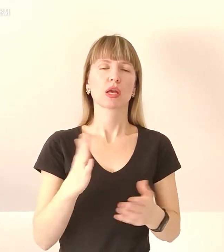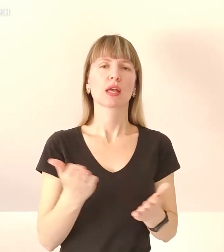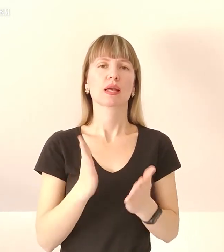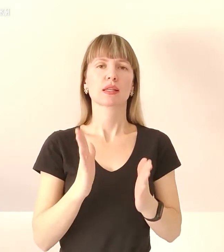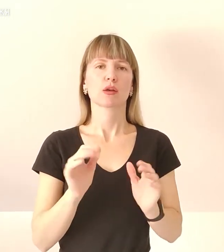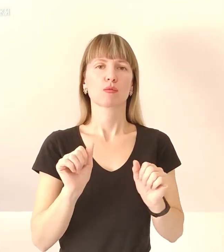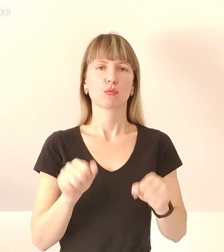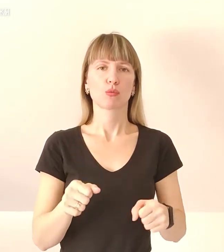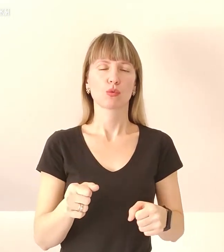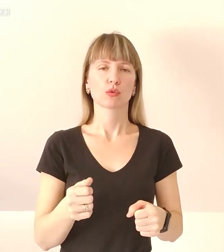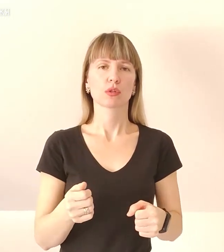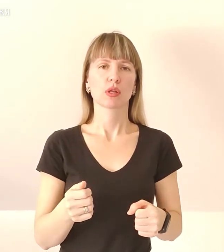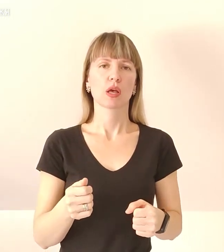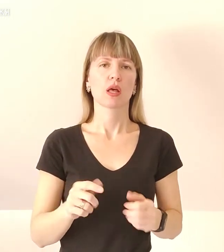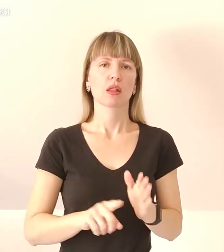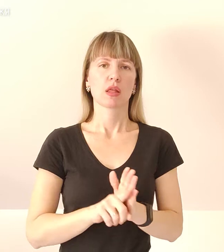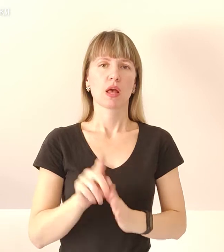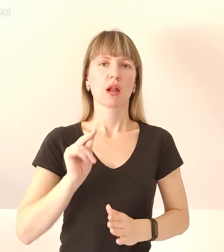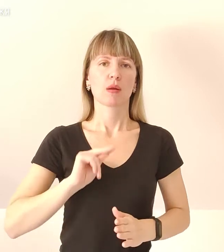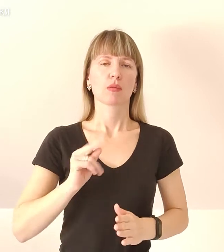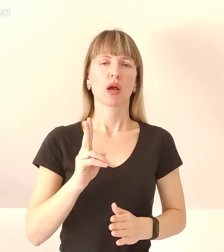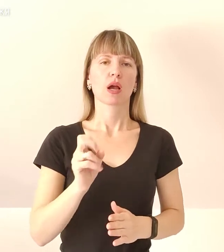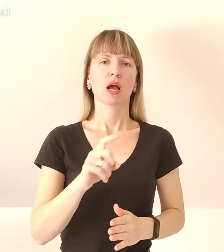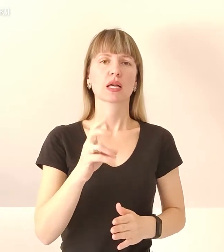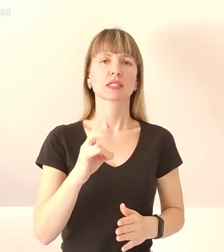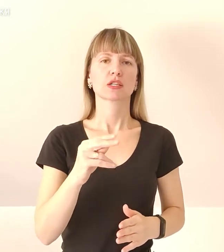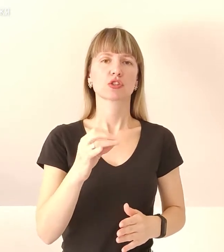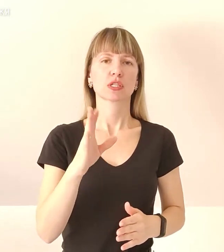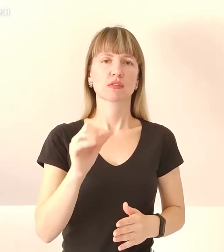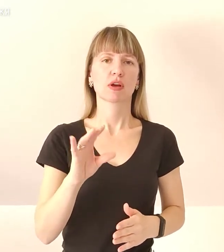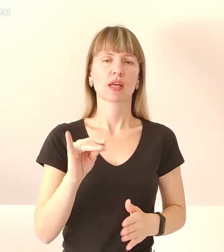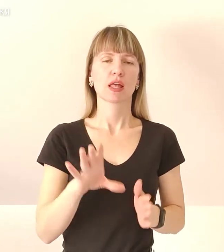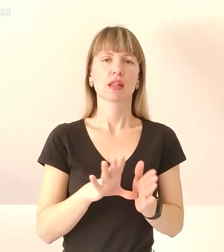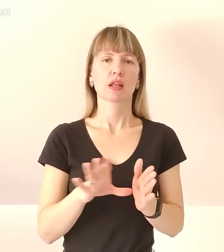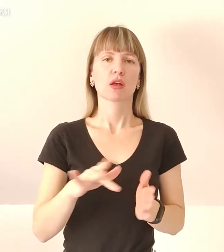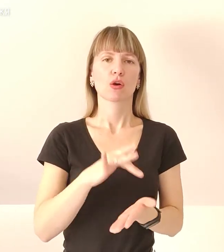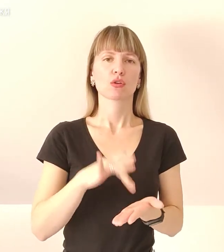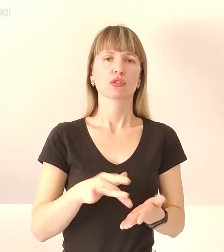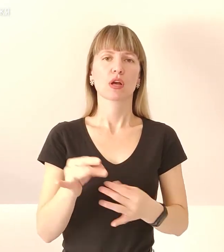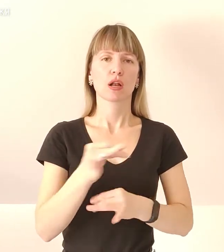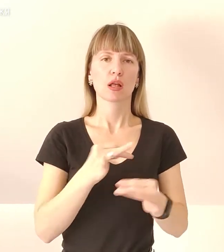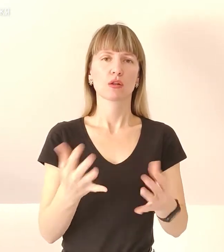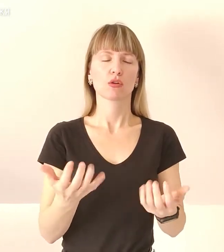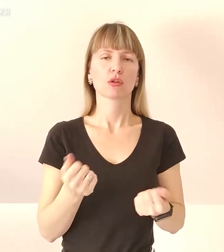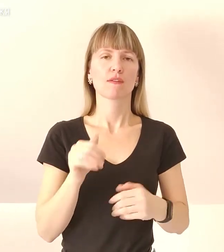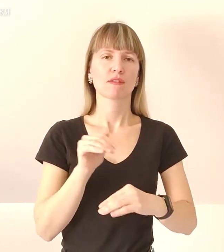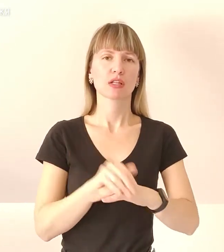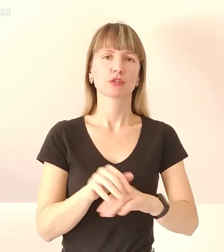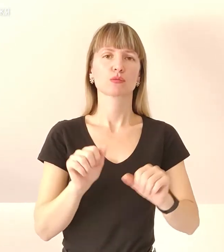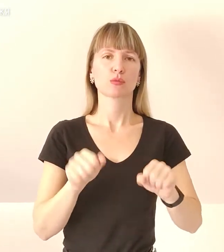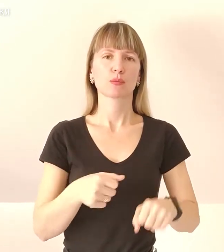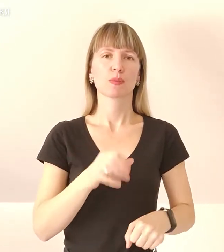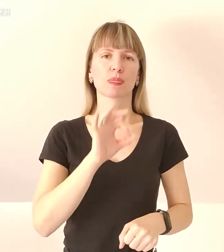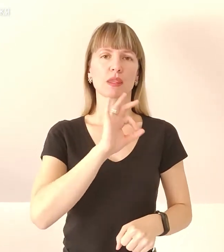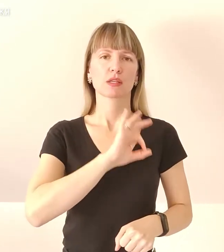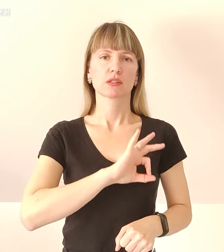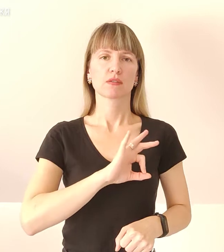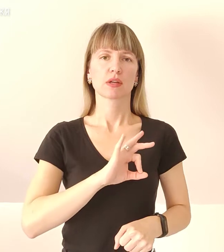розблокована робота Казначейства, та Енергодарська міська рада отримає фактичну змогу реалізувати відповідне